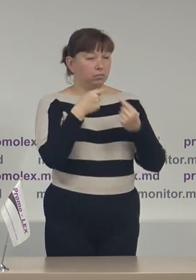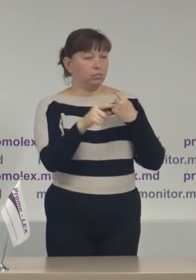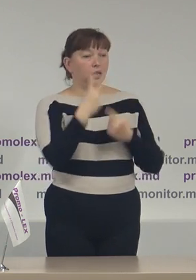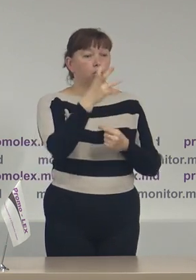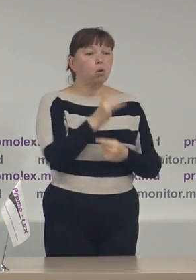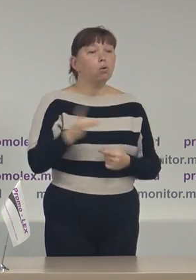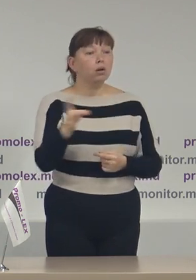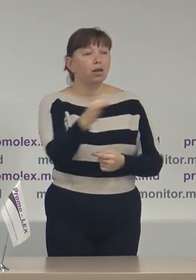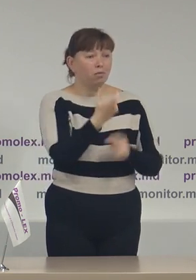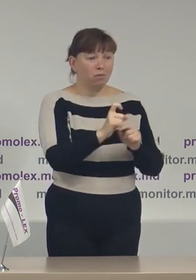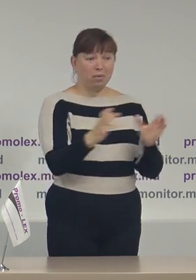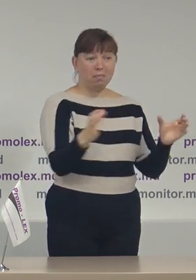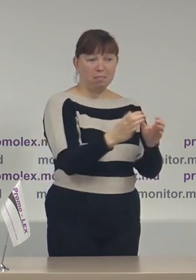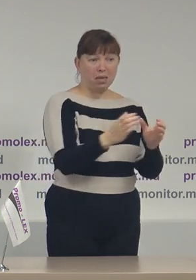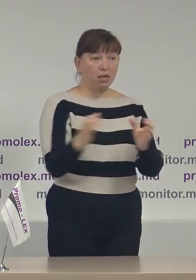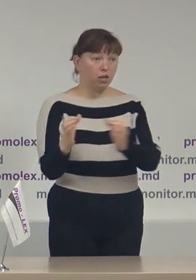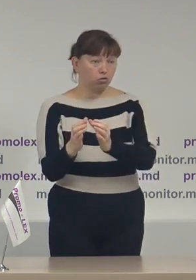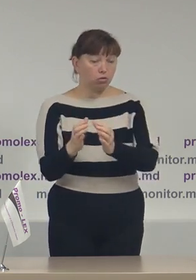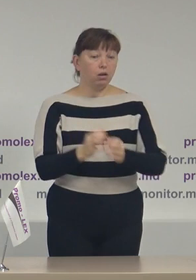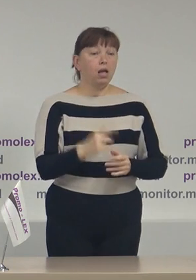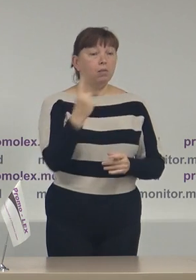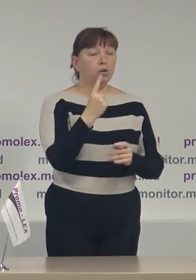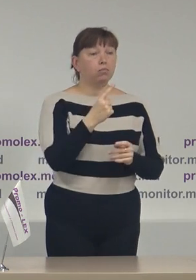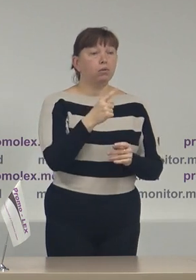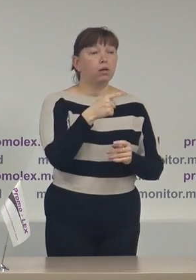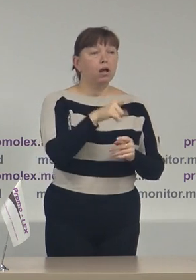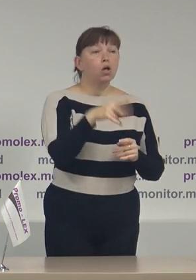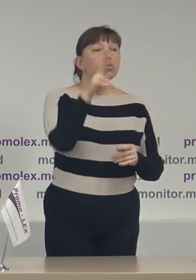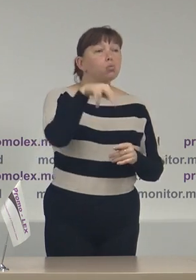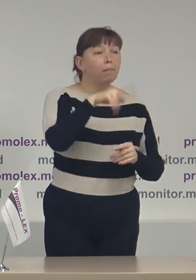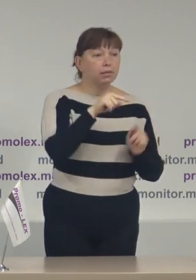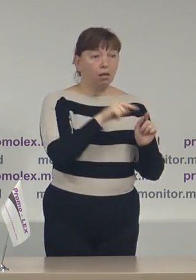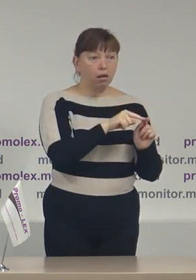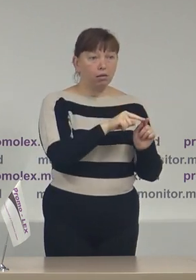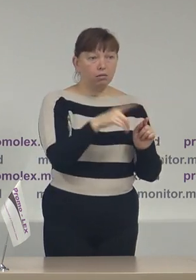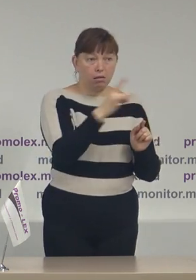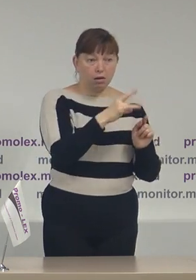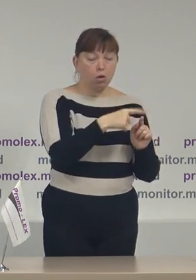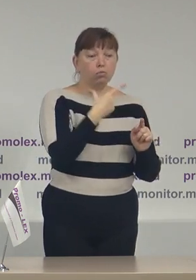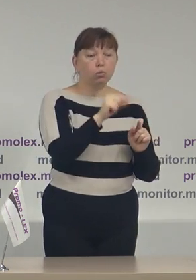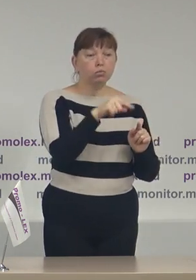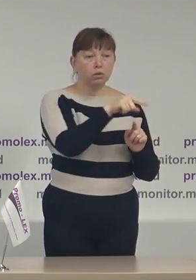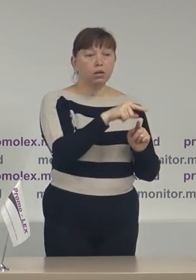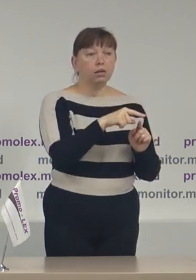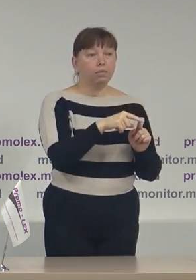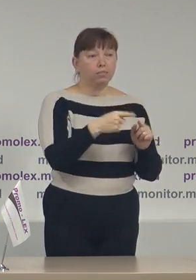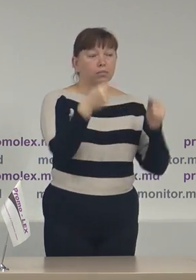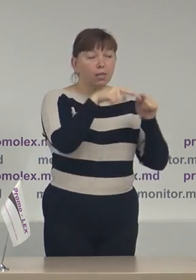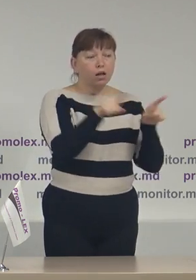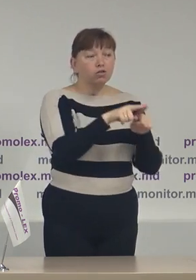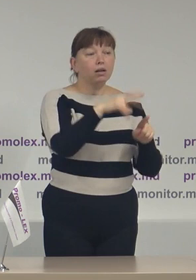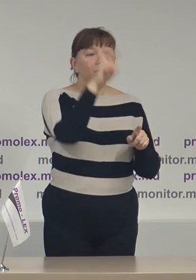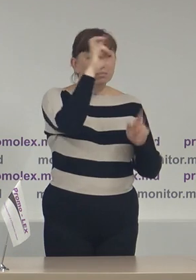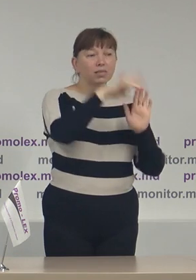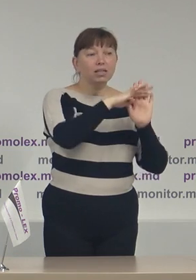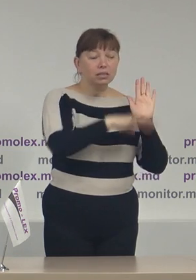raioane destul de mici ca număr de populație în primul rând este vorba de raionul Dubăsari unde în potrivit registrului de